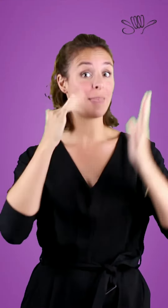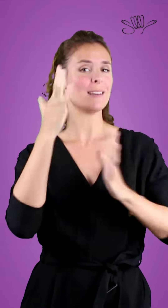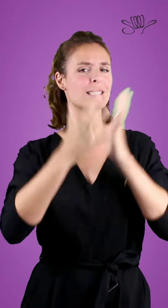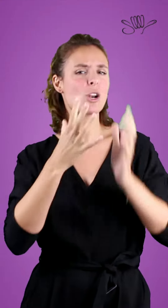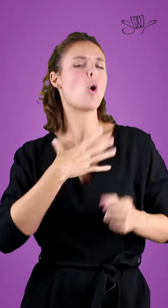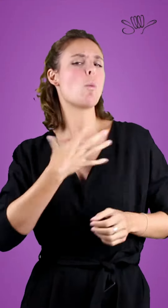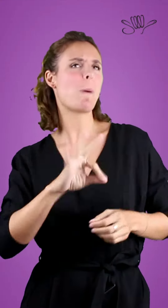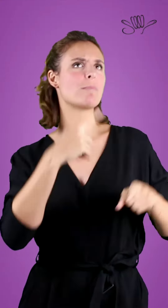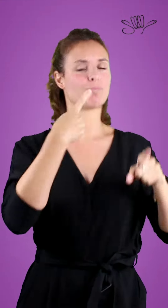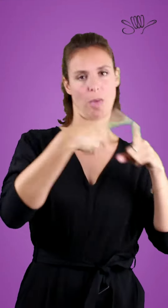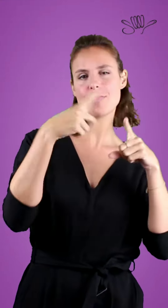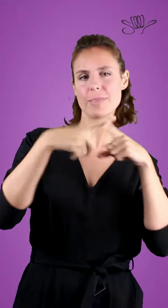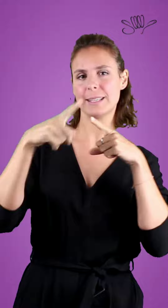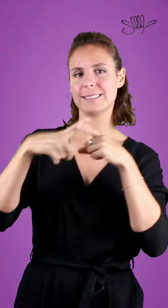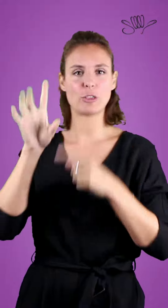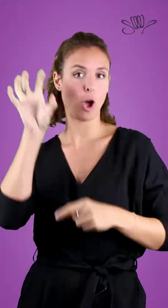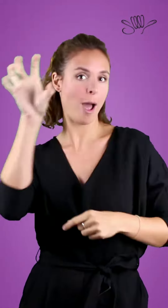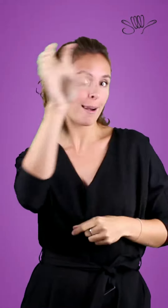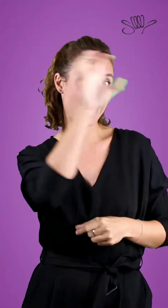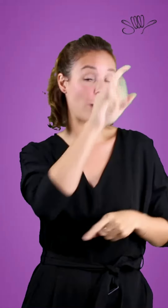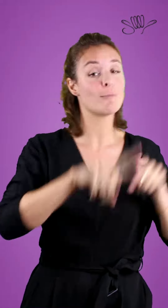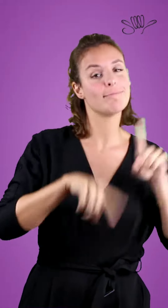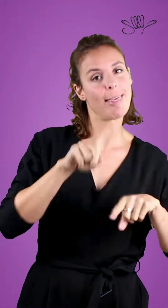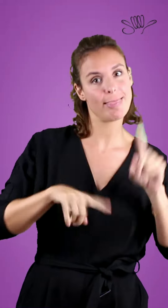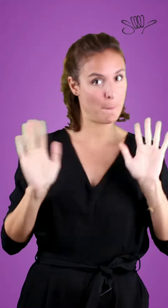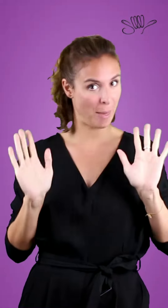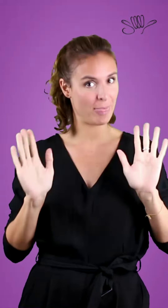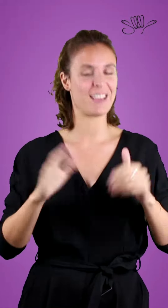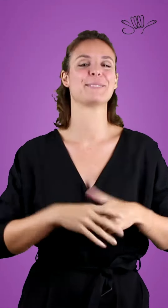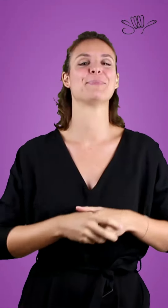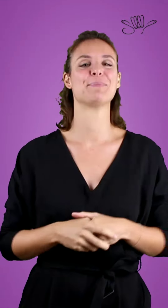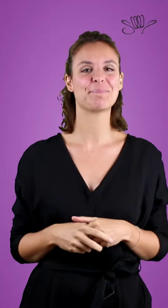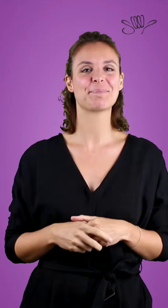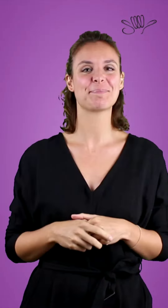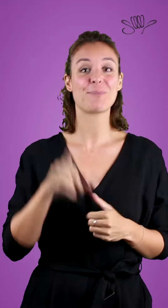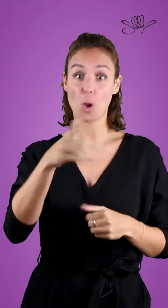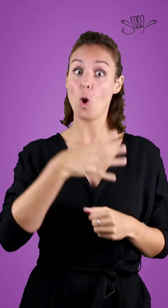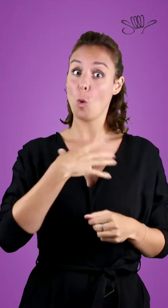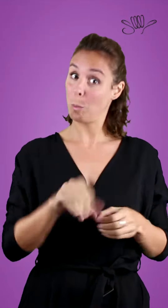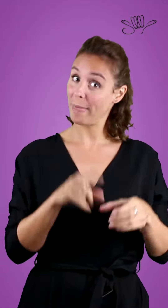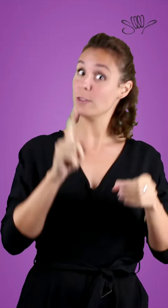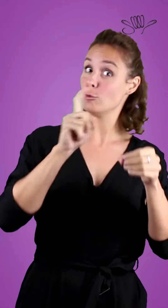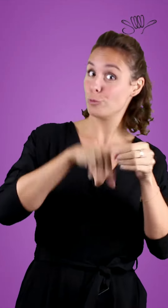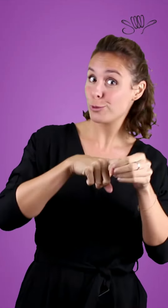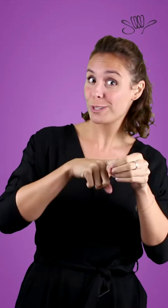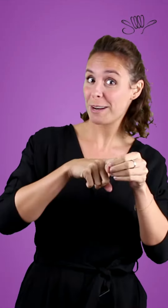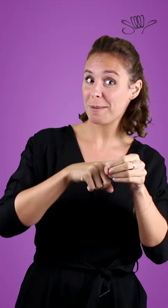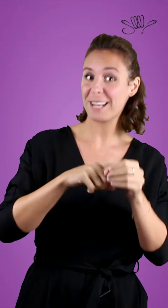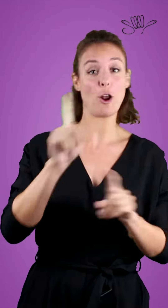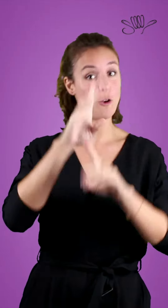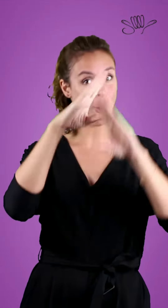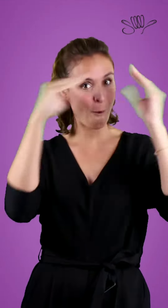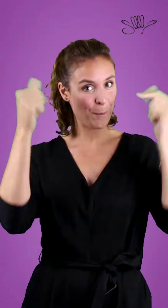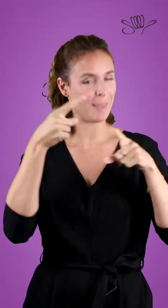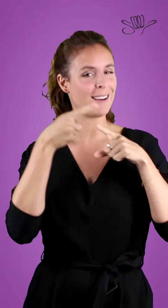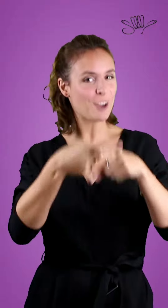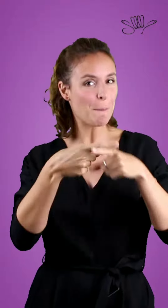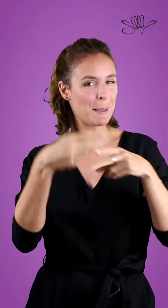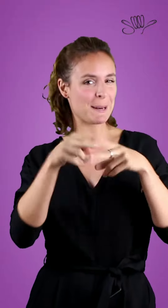No olvidéis que los signos pueden ser distintos dependiendo de la región. Podéis suscribiros. No olvidéis compartir